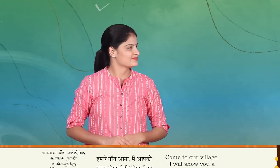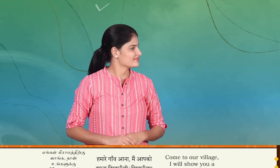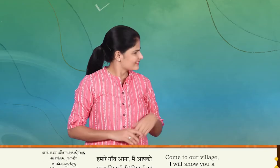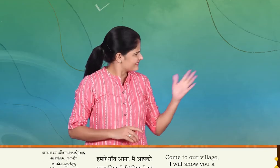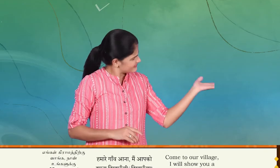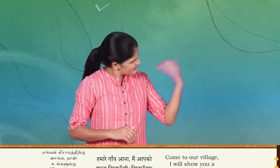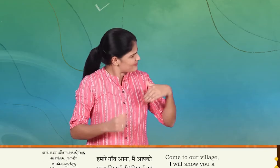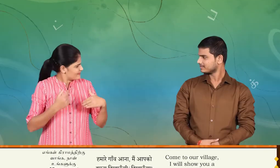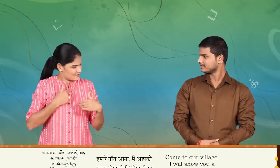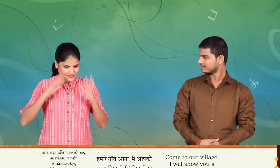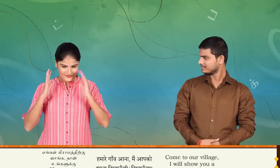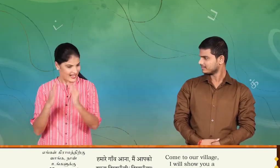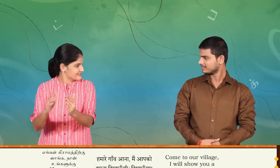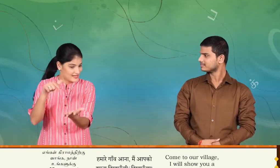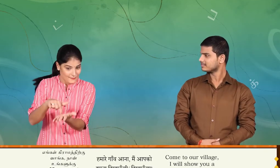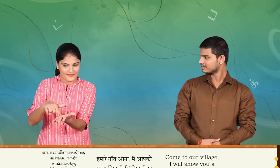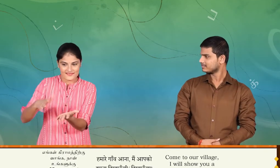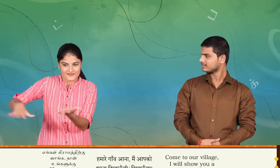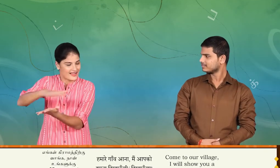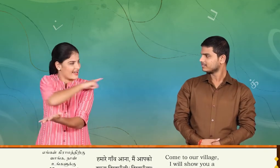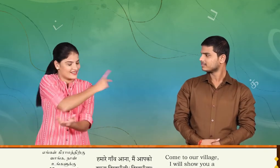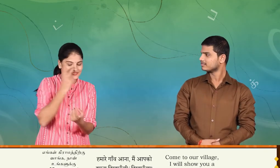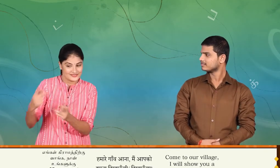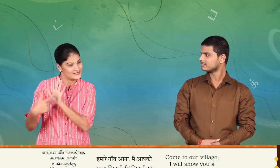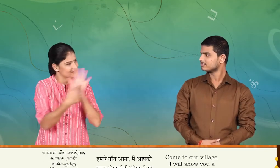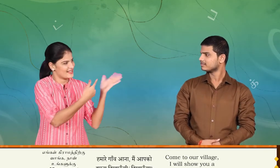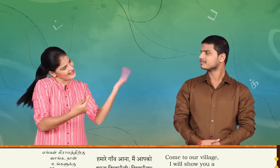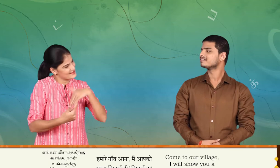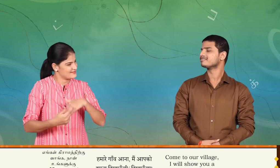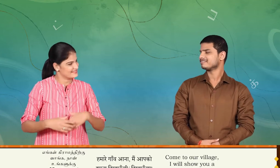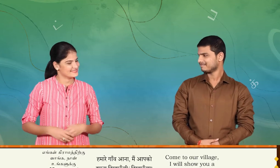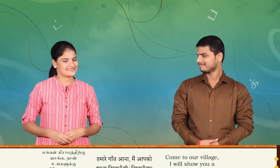எங்கள் கிராமத்திருக்கு வாங்க நான் உங்களுக்கு நீரோடையை காட்ட poczdramaticிரேன்.